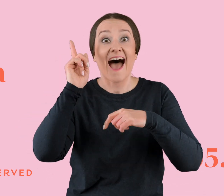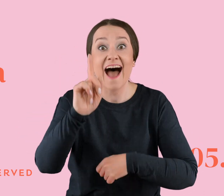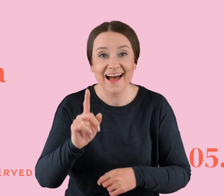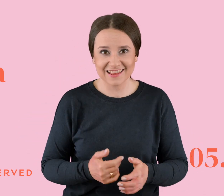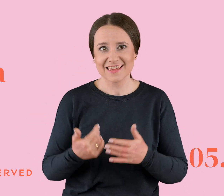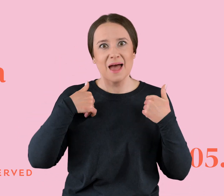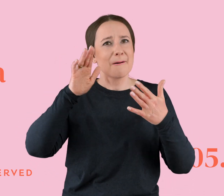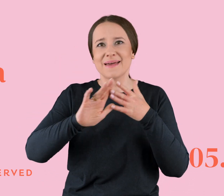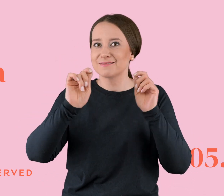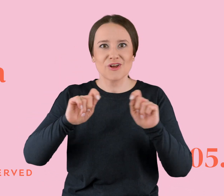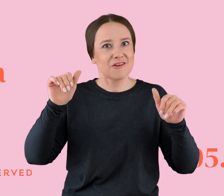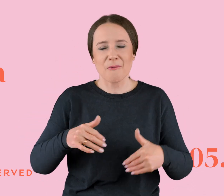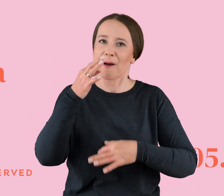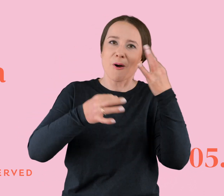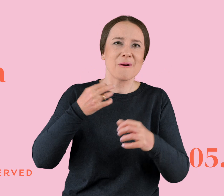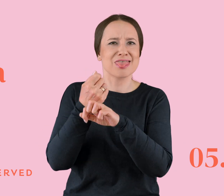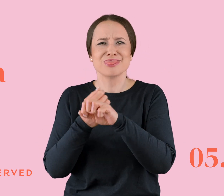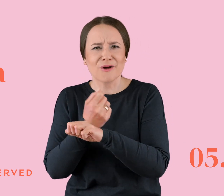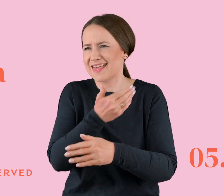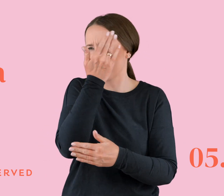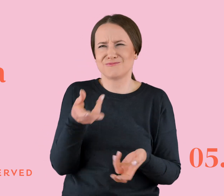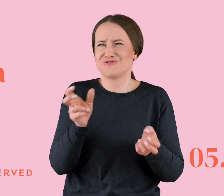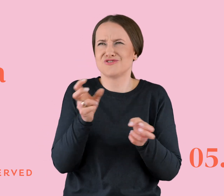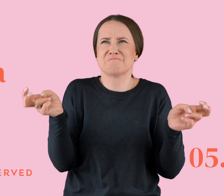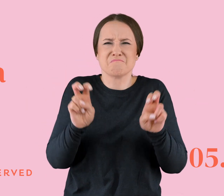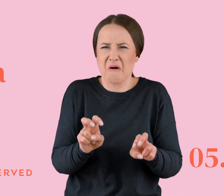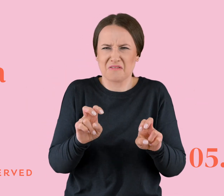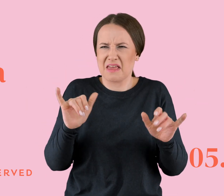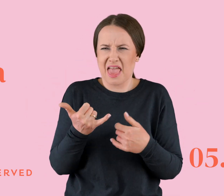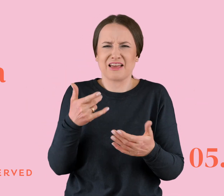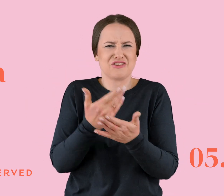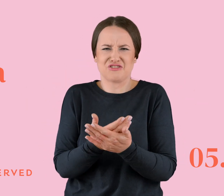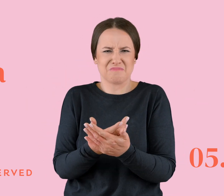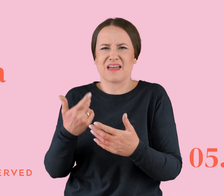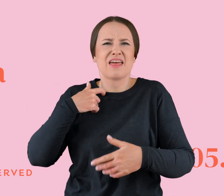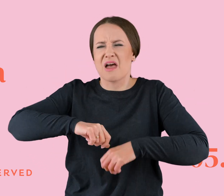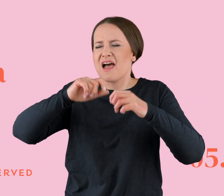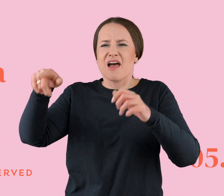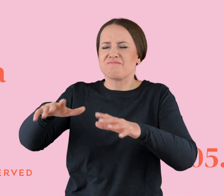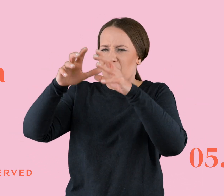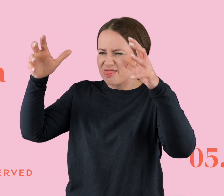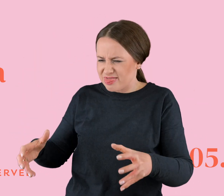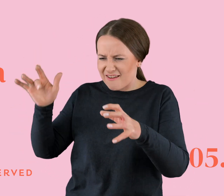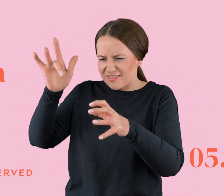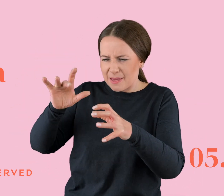mogłaby z końca Wam opowiadać o tych toksynach. Ja nie wiem, czy w ogóle powstał na przykład jakiś detektor spierdolenia toksyn? No nie wiem, jeżeli by istniał ten